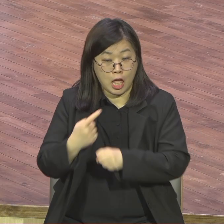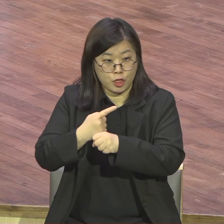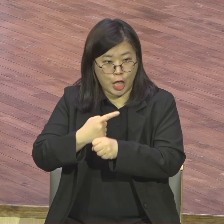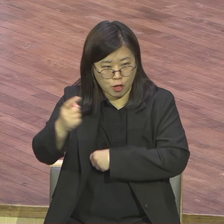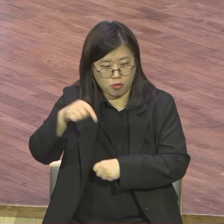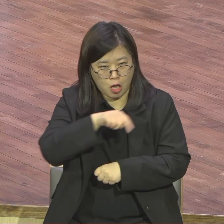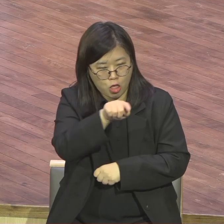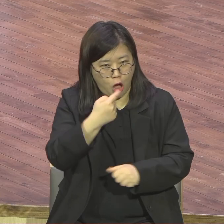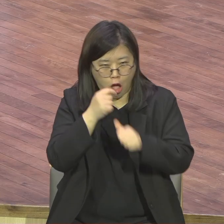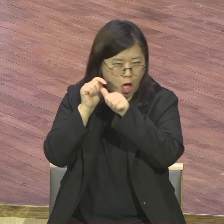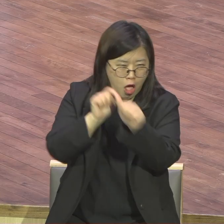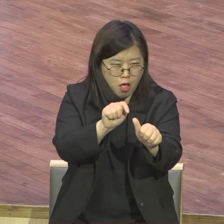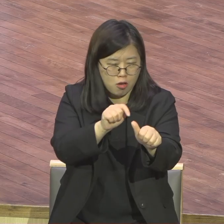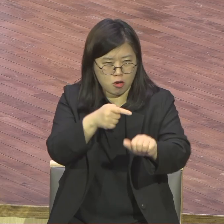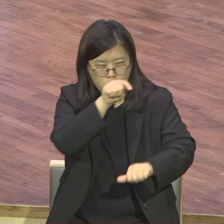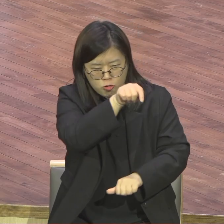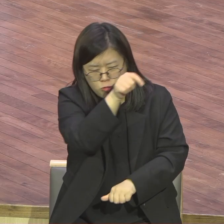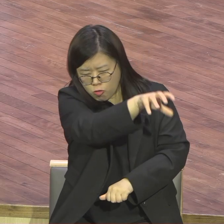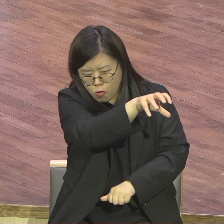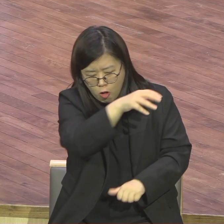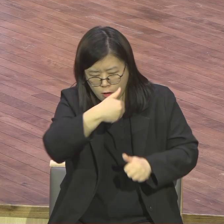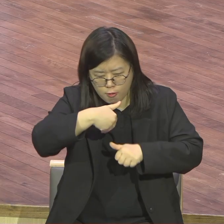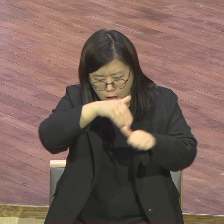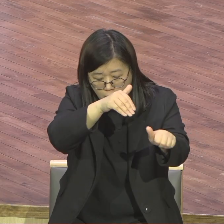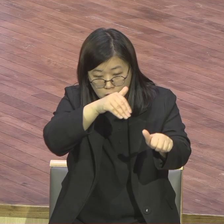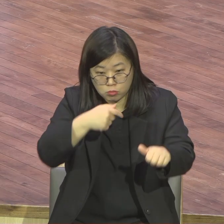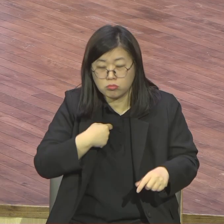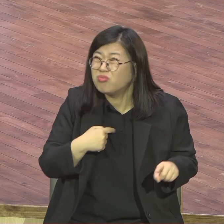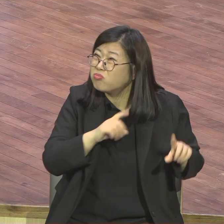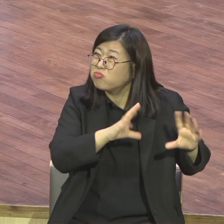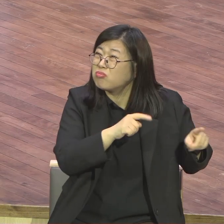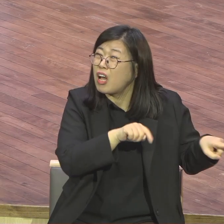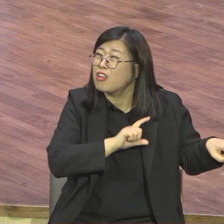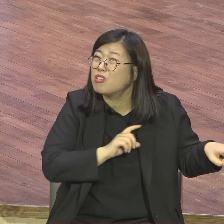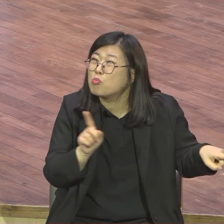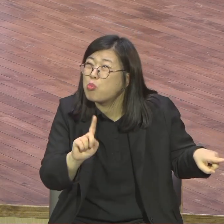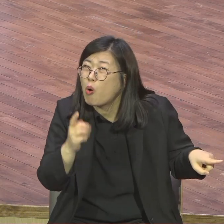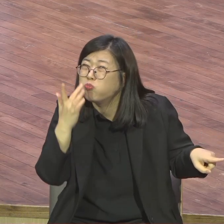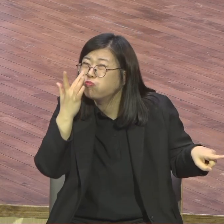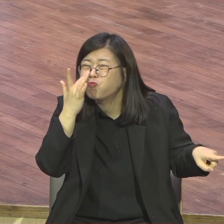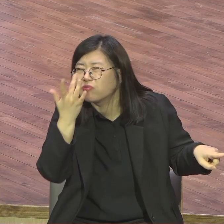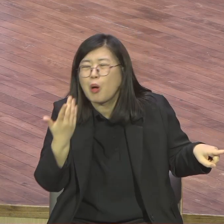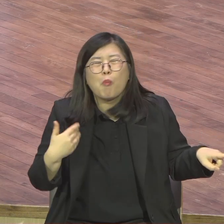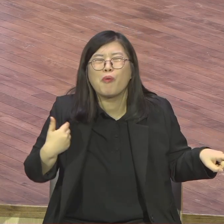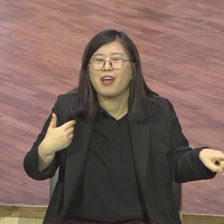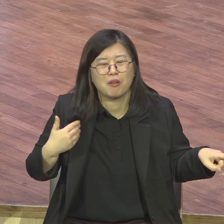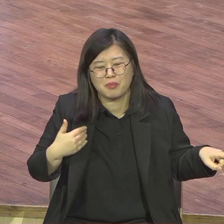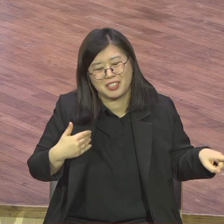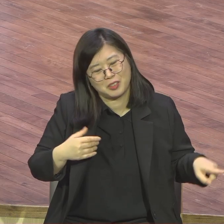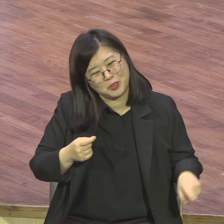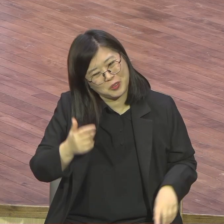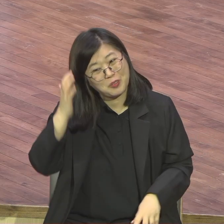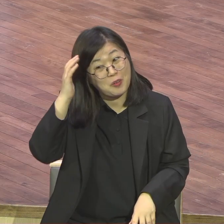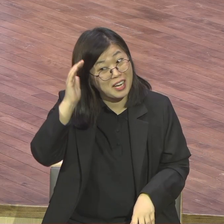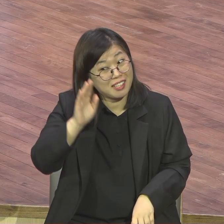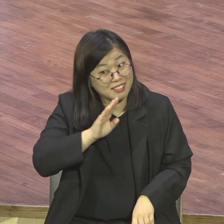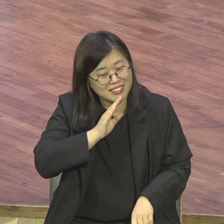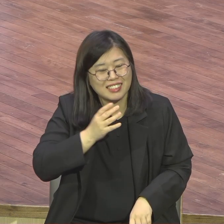좀 부딪히면 거기에 이제 뭡니까 이제 그 내마로 부딪히면 감동이